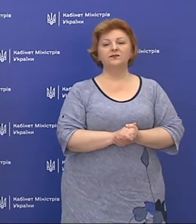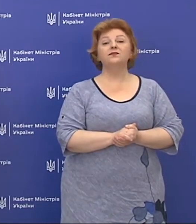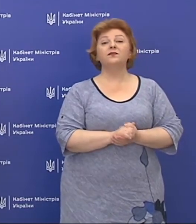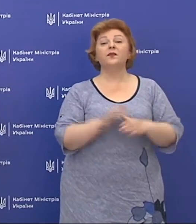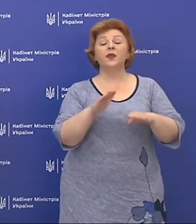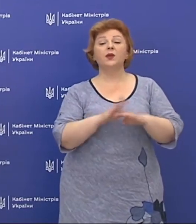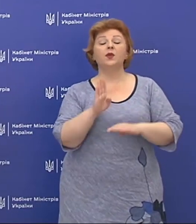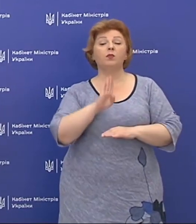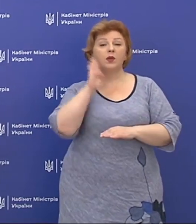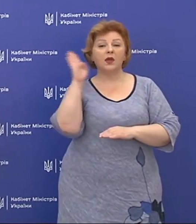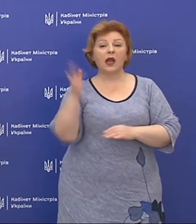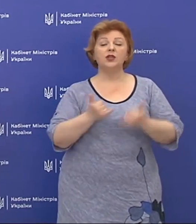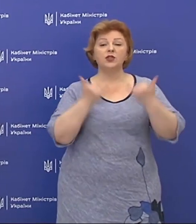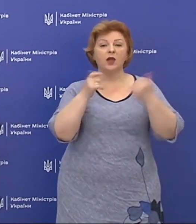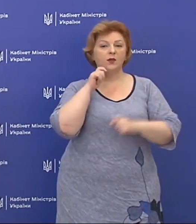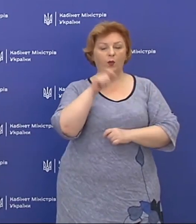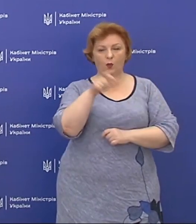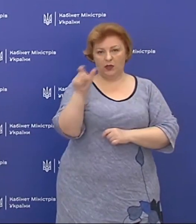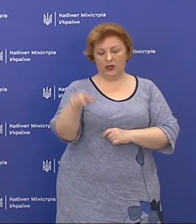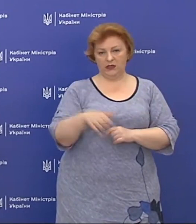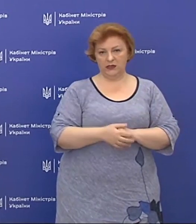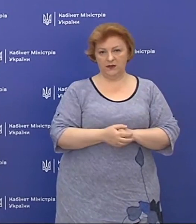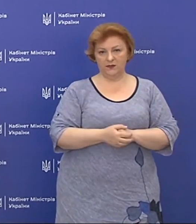Доброго ранку, шановні українці!